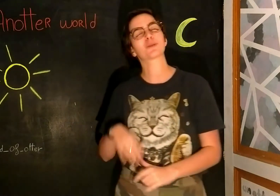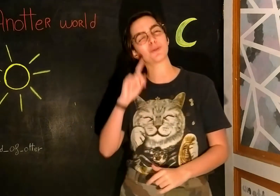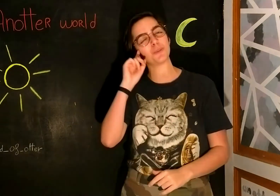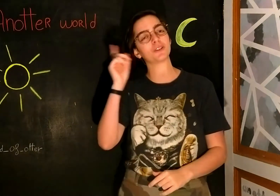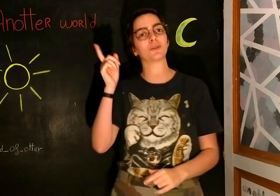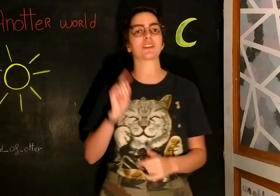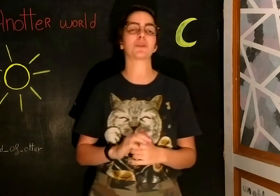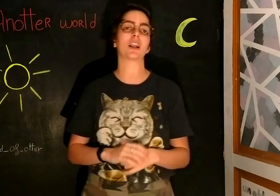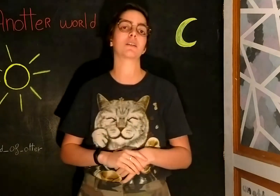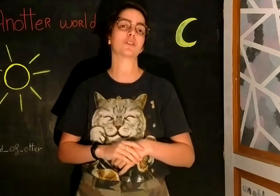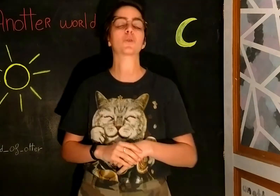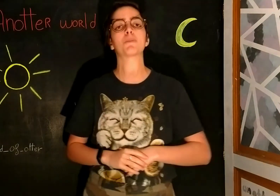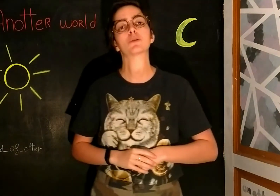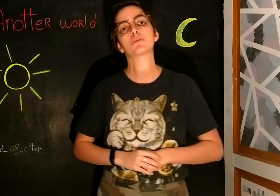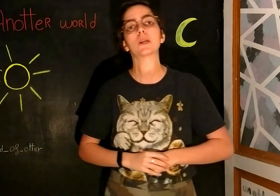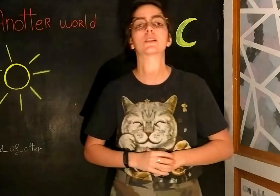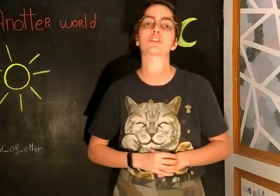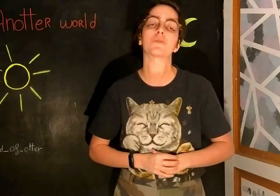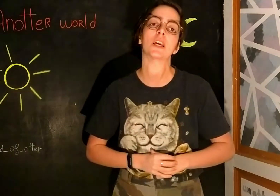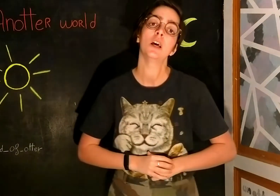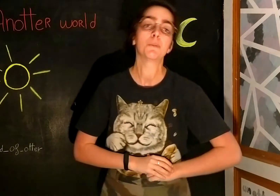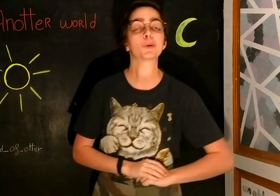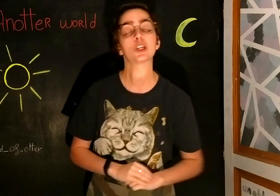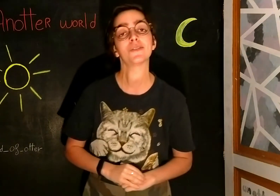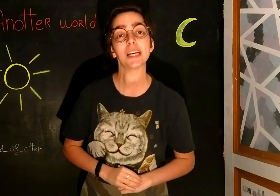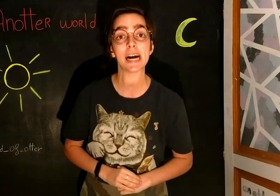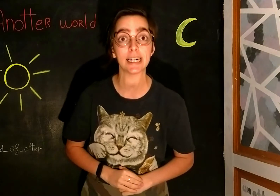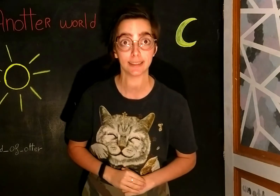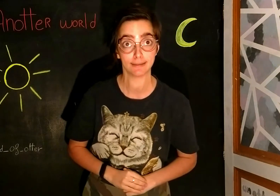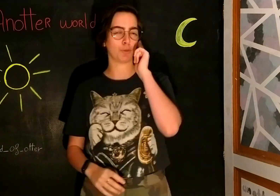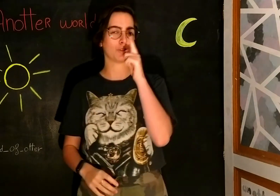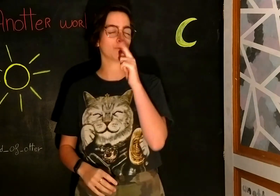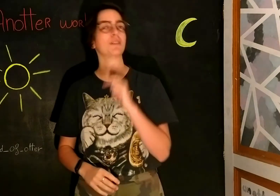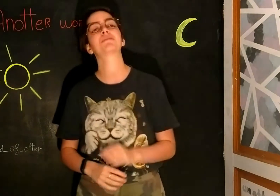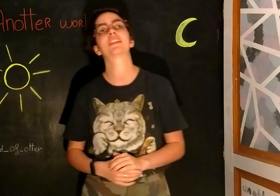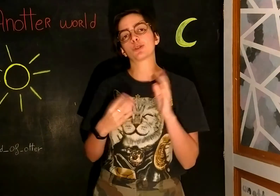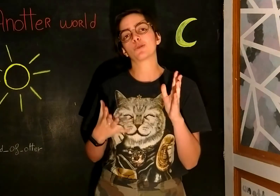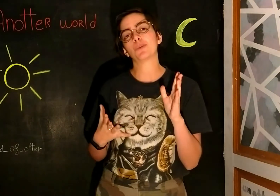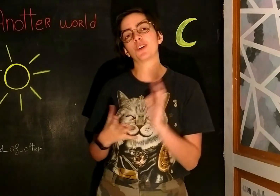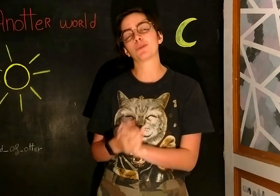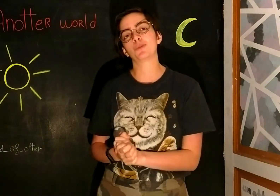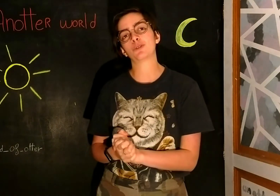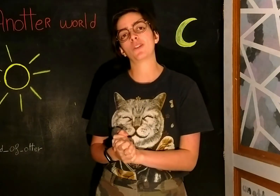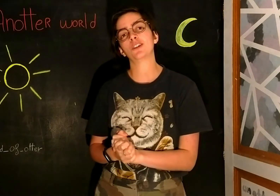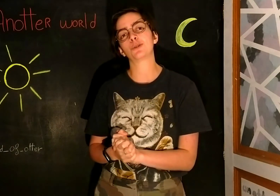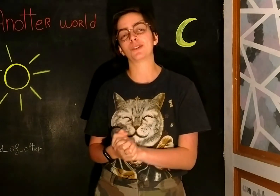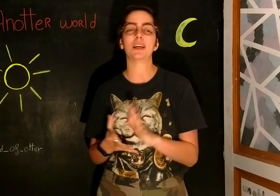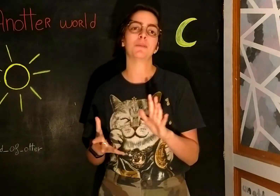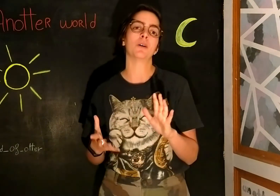parce qu'il faut y penser, on s'inspirer à l'avance et on fait pas son bullet journal en janvier, pour janvier, hein, bien entendu, On se retrouvera pour faire mon bullet journal sur le thème